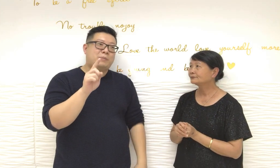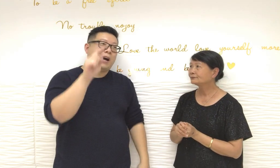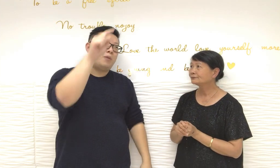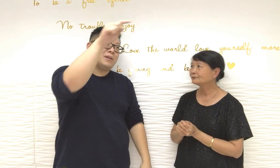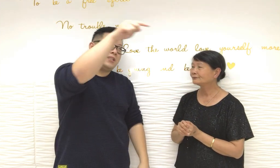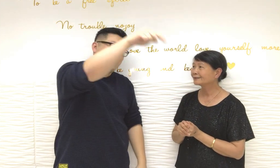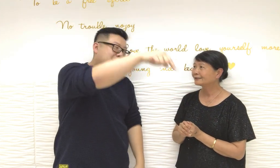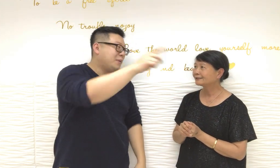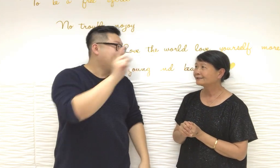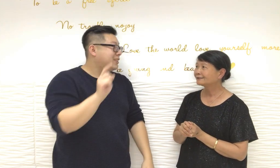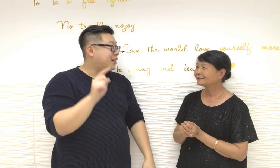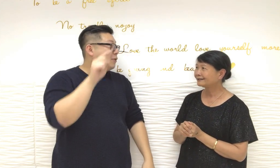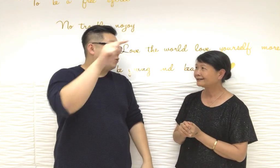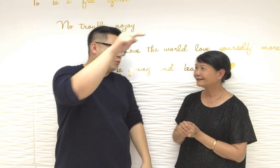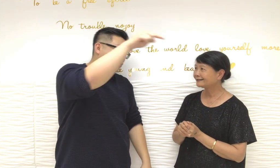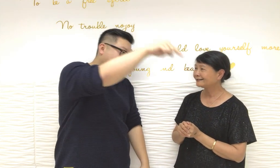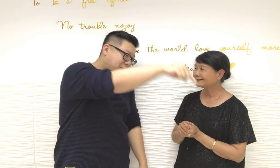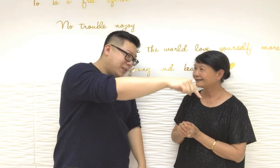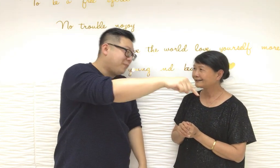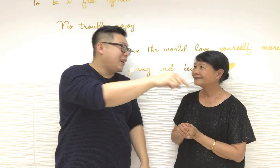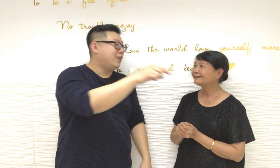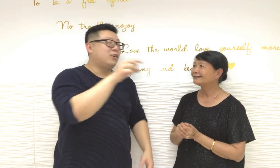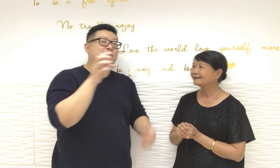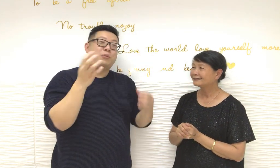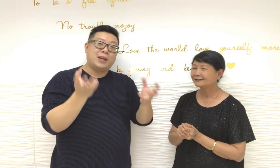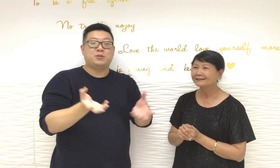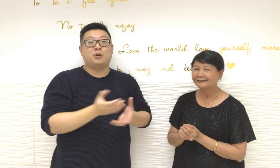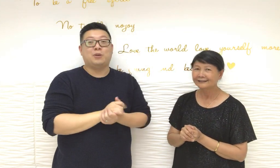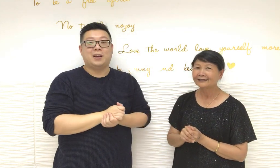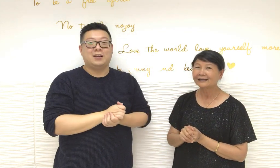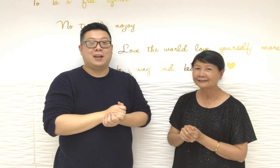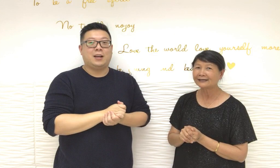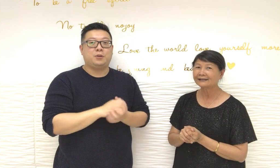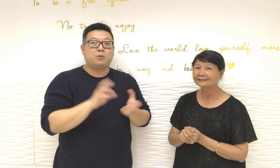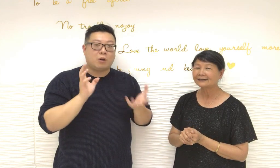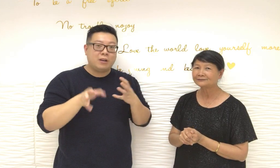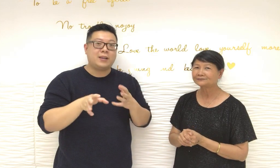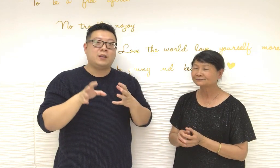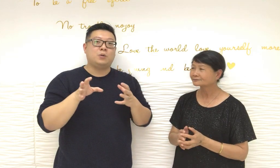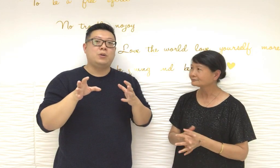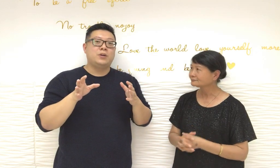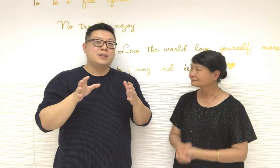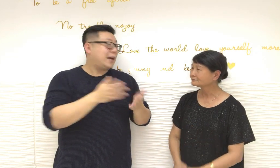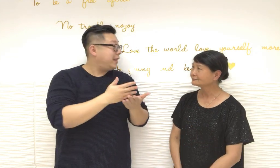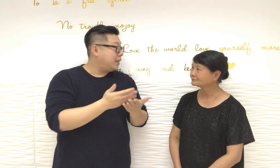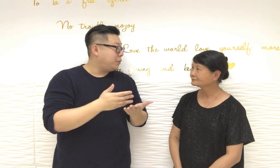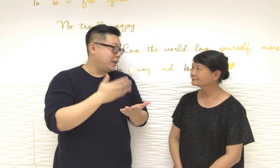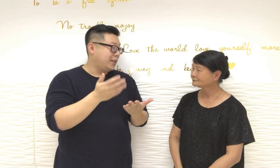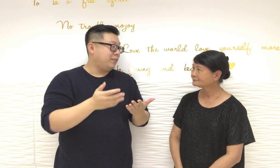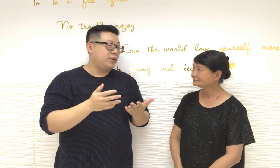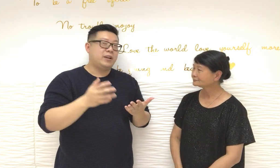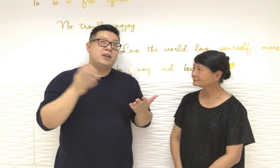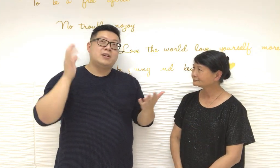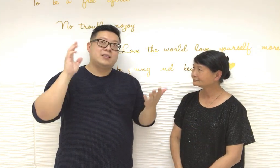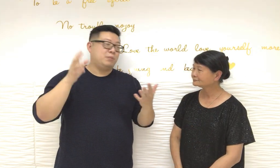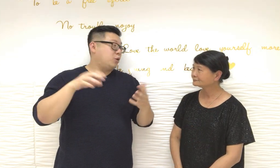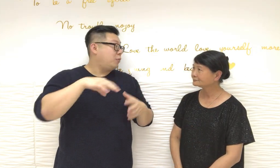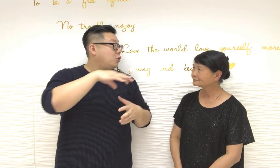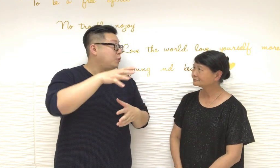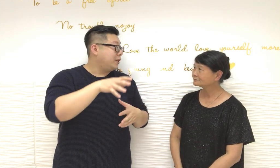拋物線那樣就是這樣入到你的部機是最好的是的如果你看到餐廳或者其他地方蟬除在外面